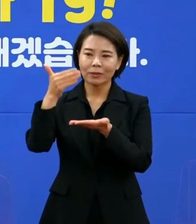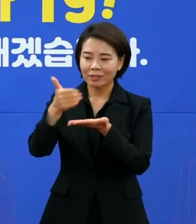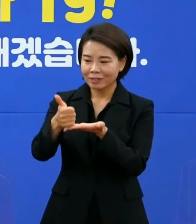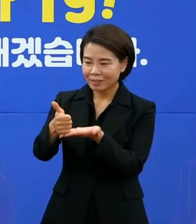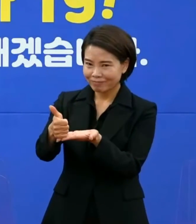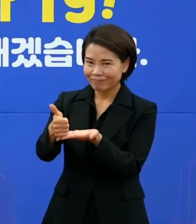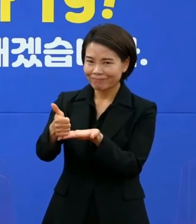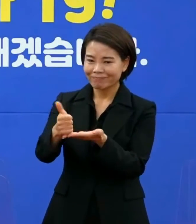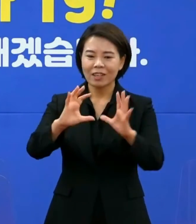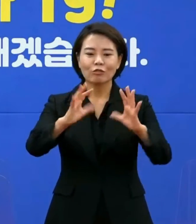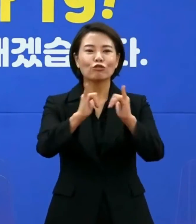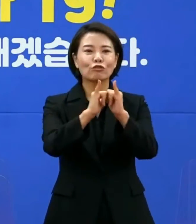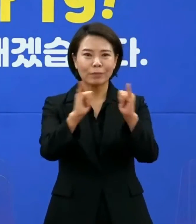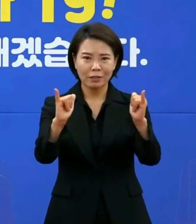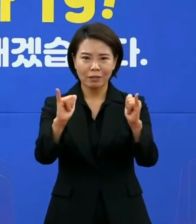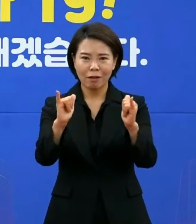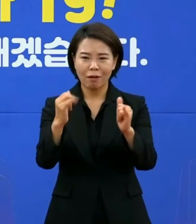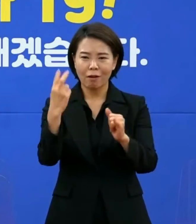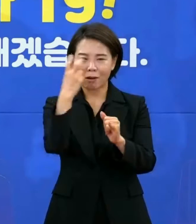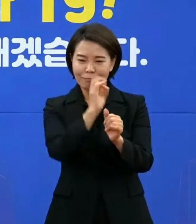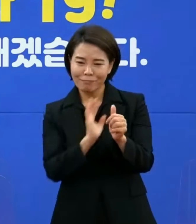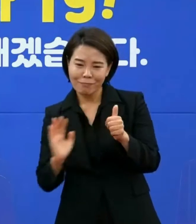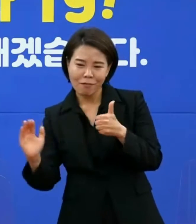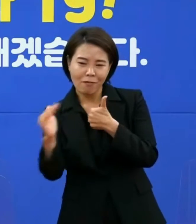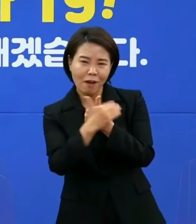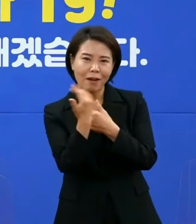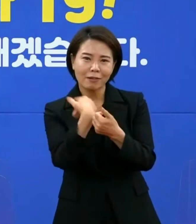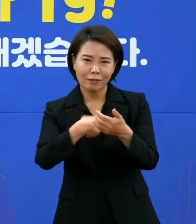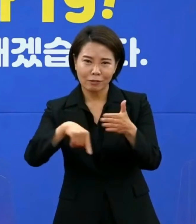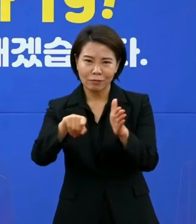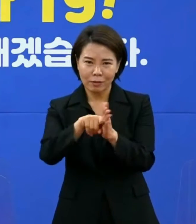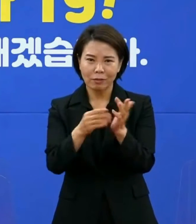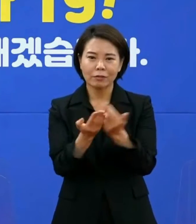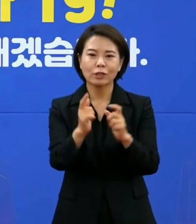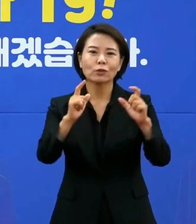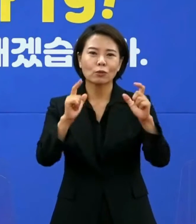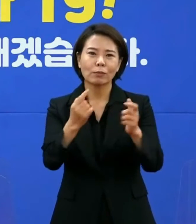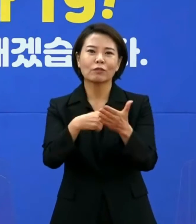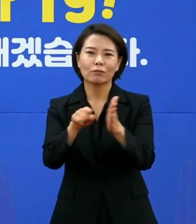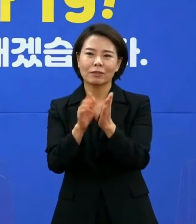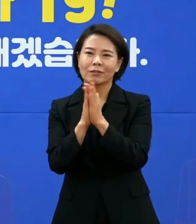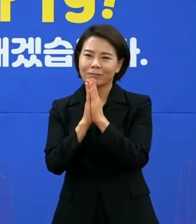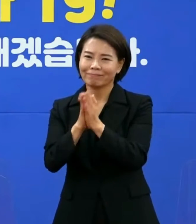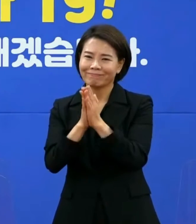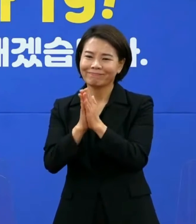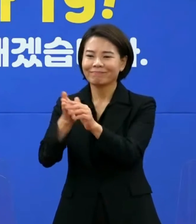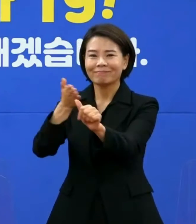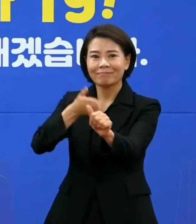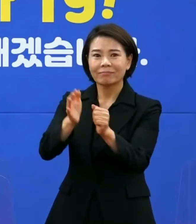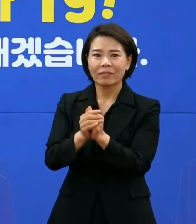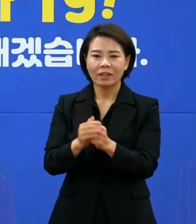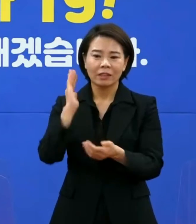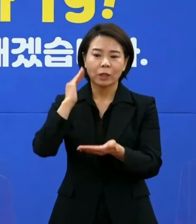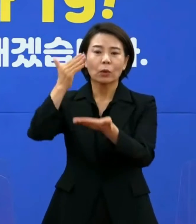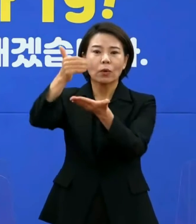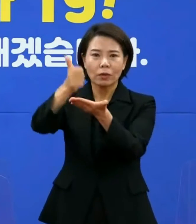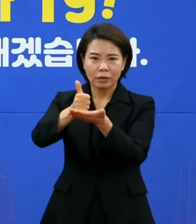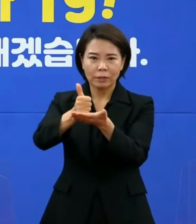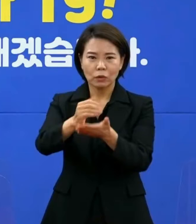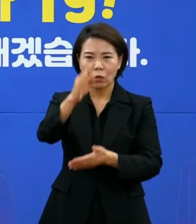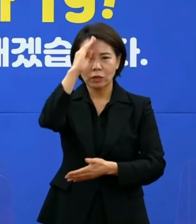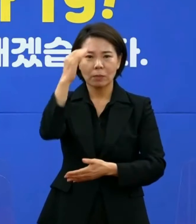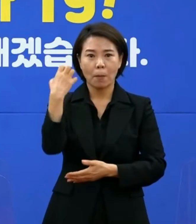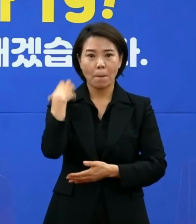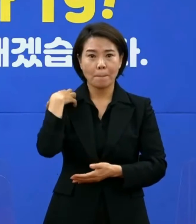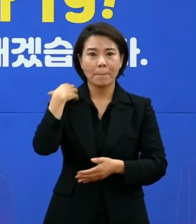국민을 지키기 위한 제주 방역을 간격히 간곡히 요청합니다. 대통령님과 질병관리청